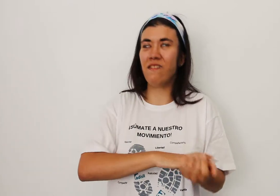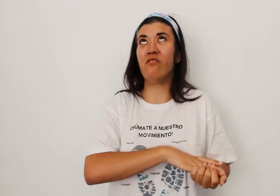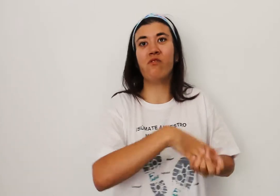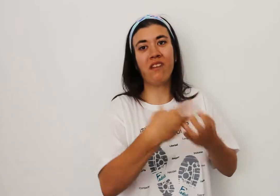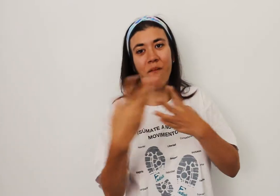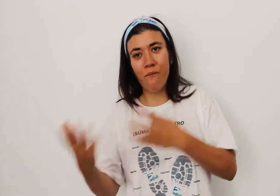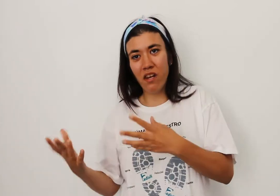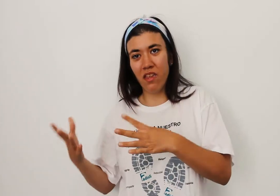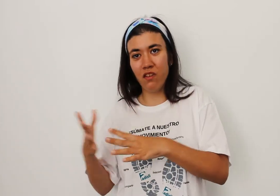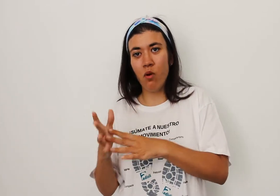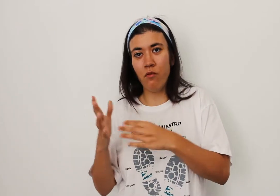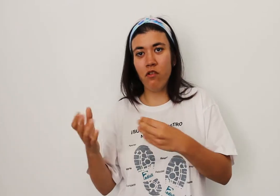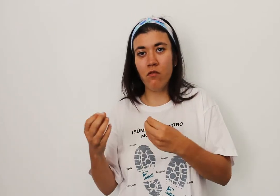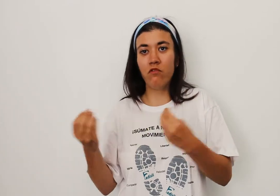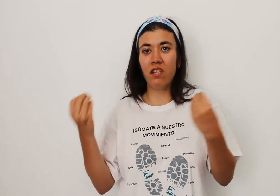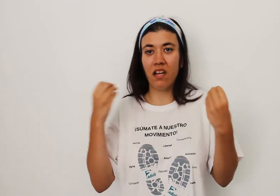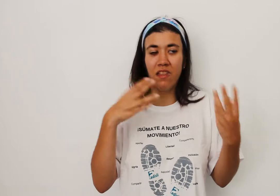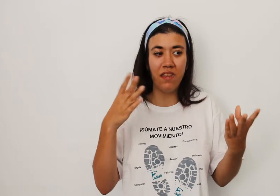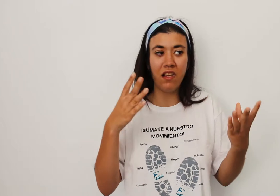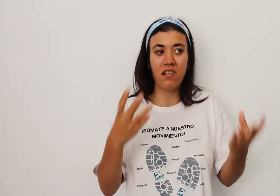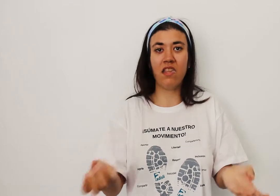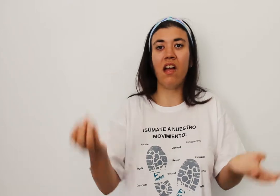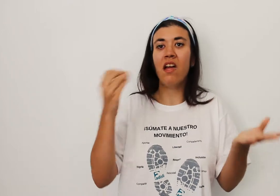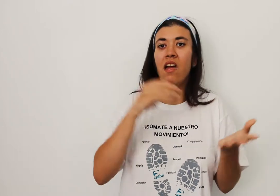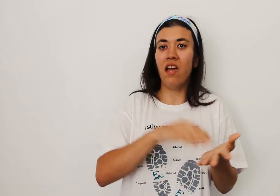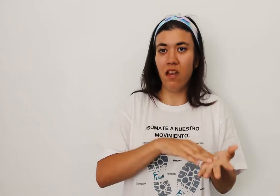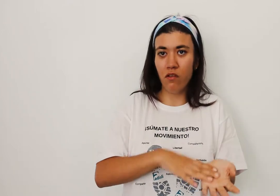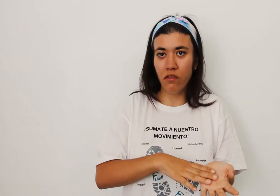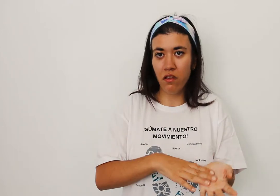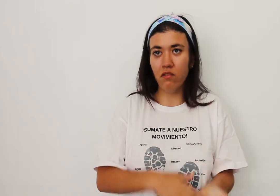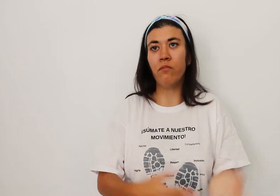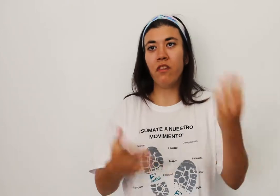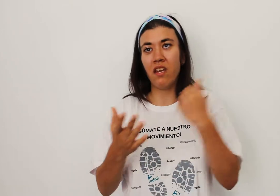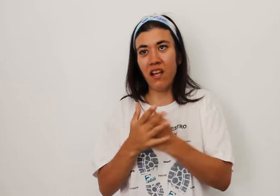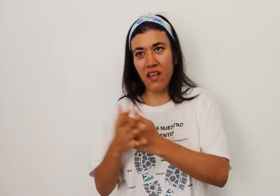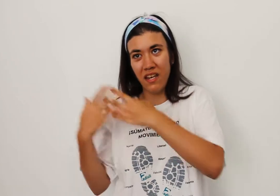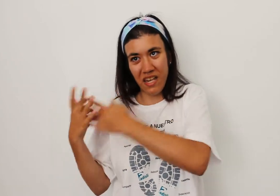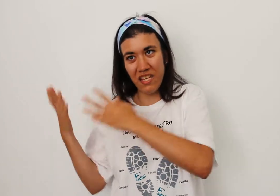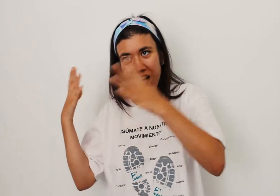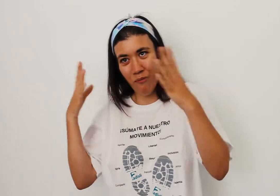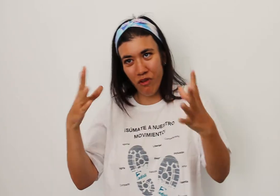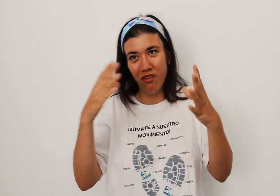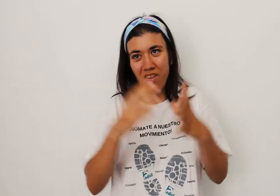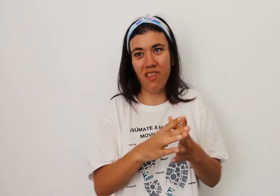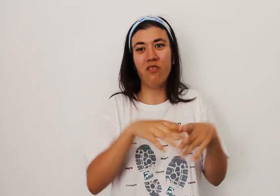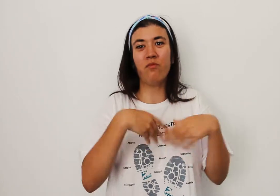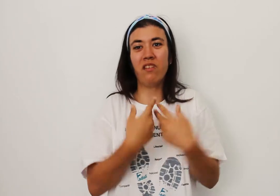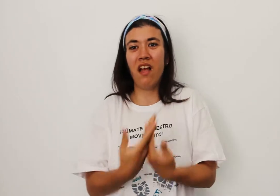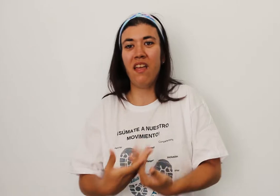gran parte de su apoyo mucha gente que está en ocio no podría salir y gracias al apoyo de ellos pues sale.